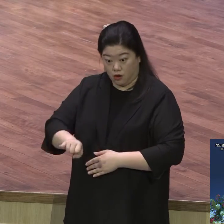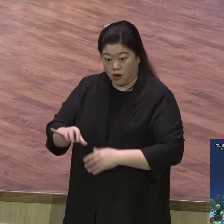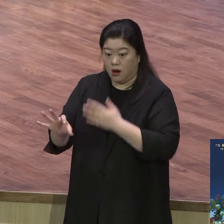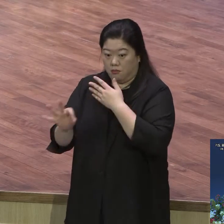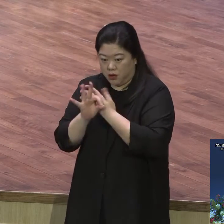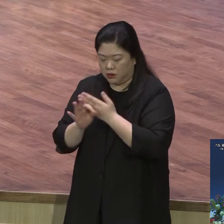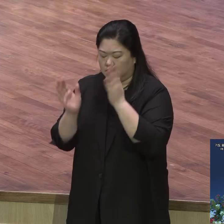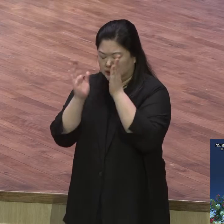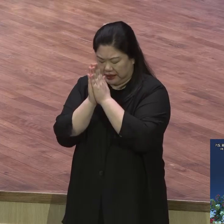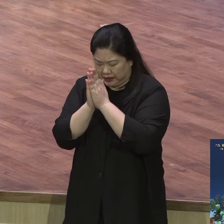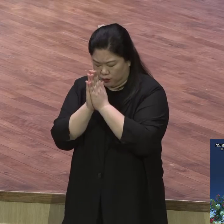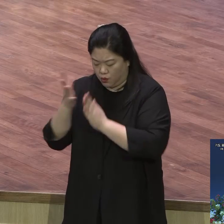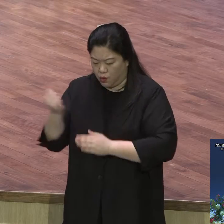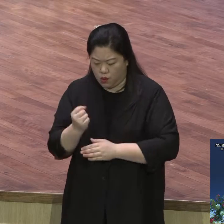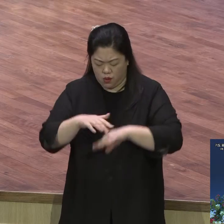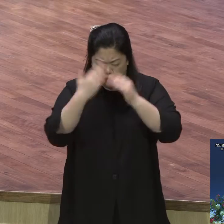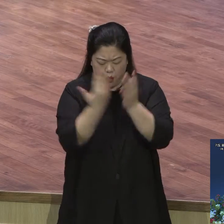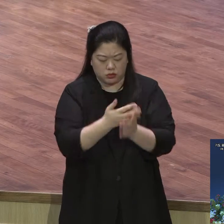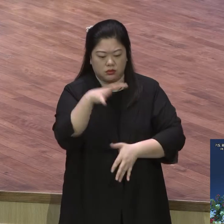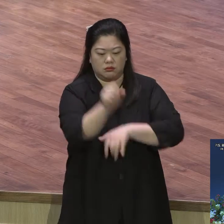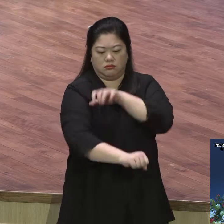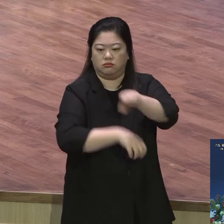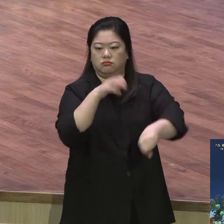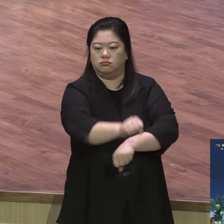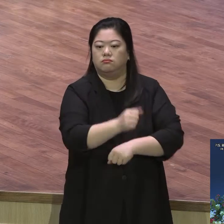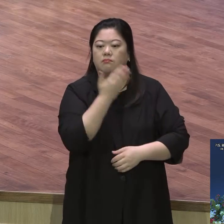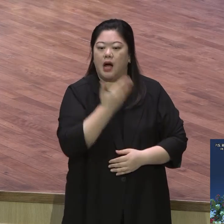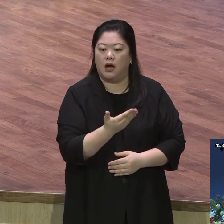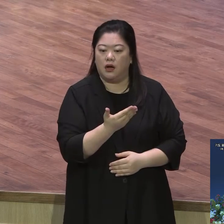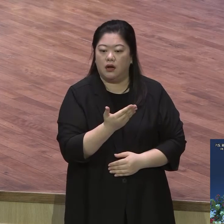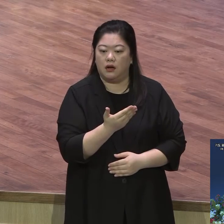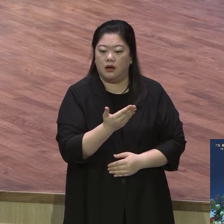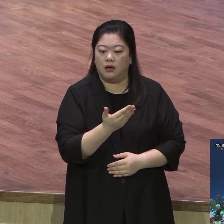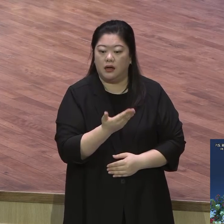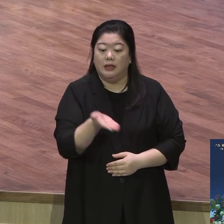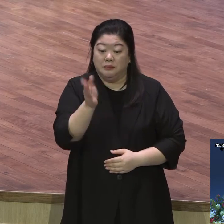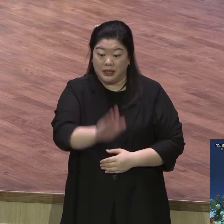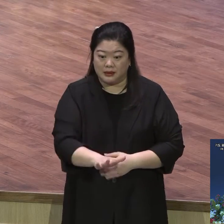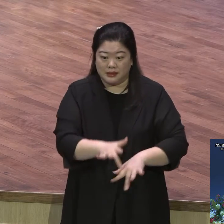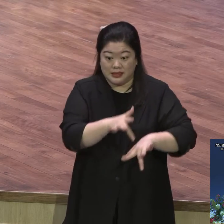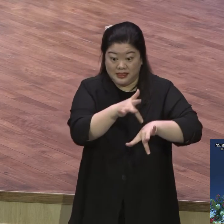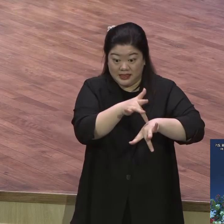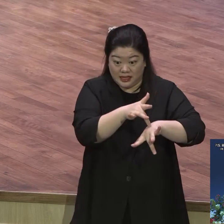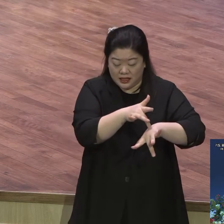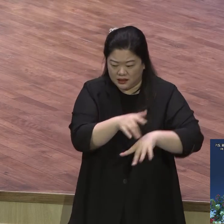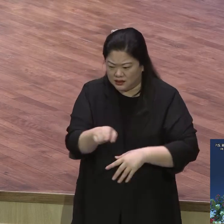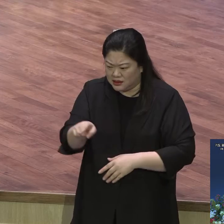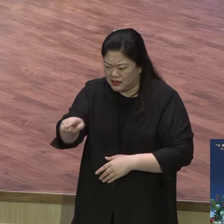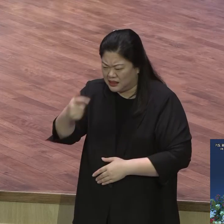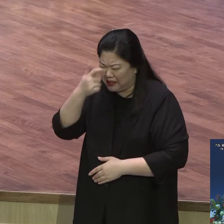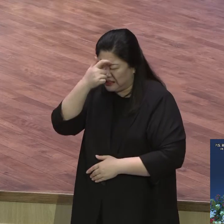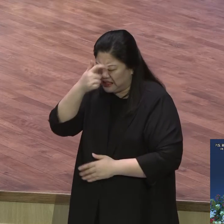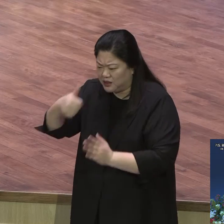있다. 사단이 교인들에게 이 무기를 빼앗거나 이것의 사용을 제지하려고